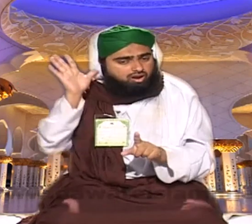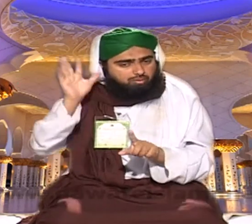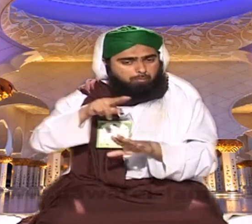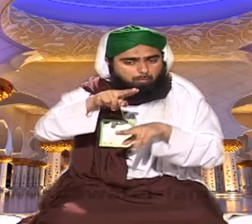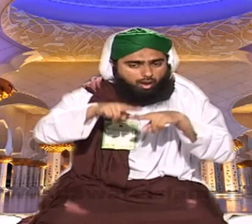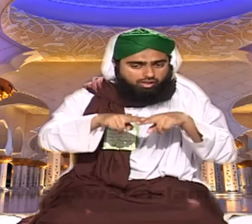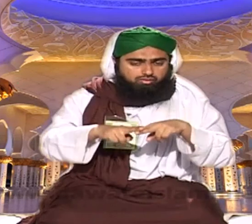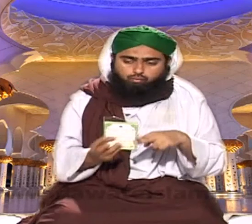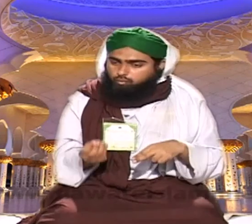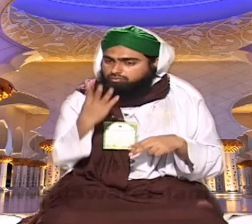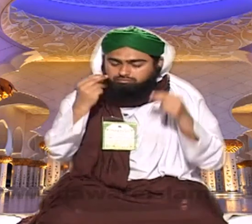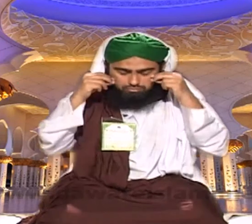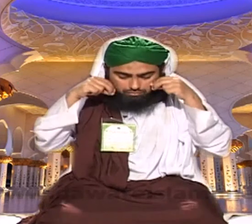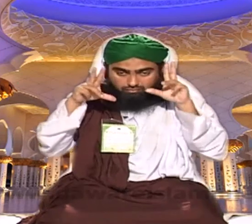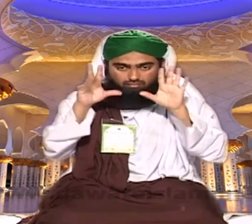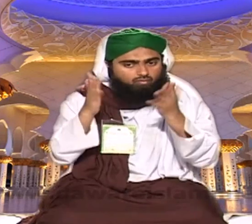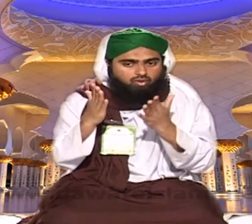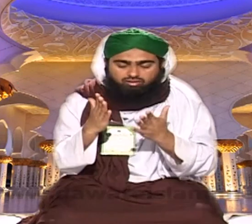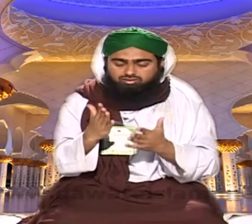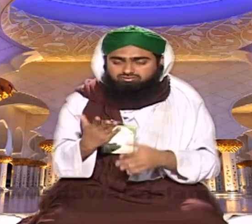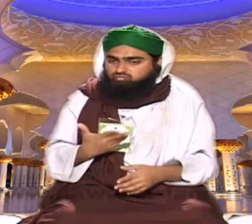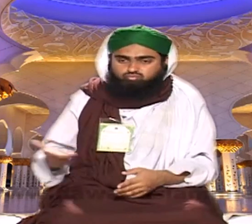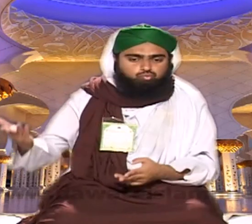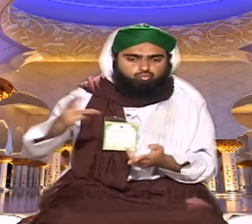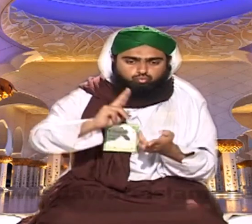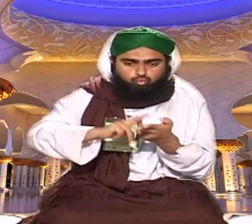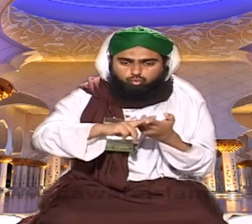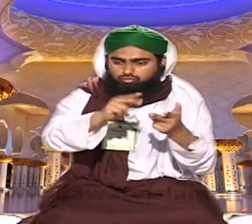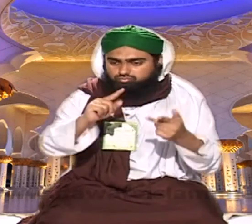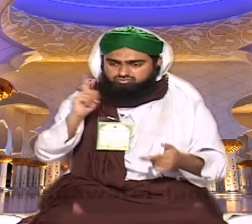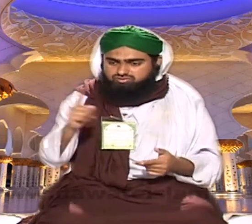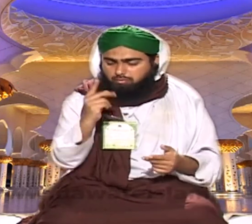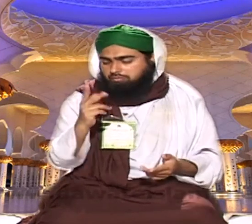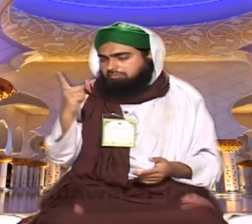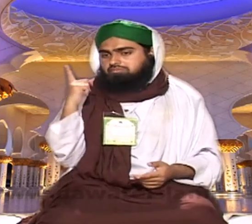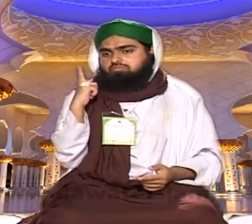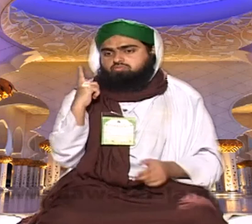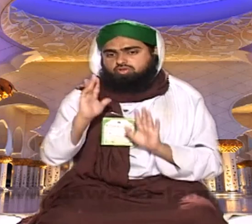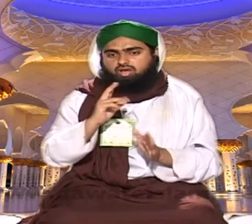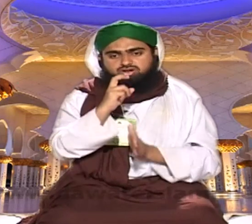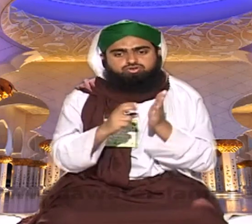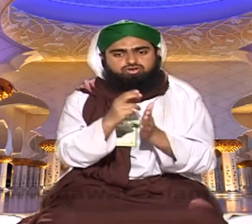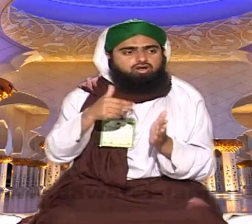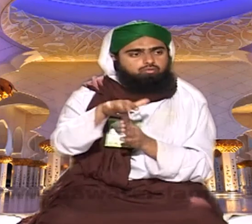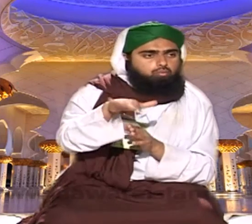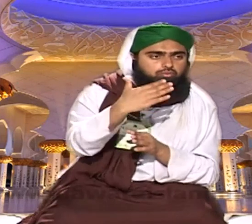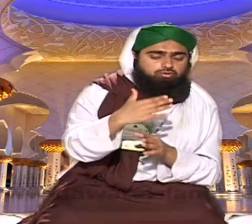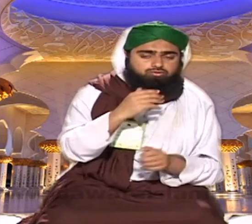فجر میں آنکھ نہیں کھلتی آپ جمعہ کو پکنک پر جانا ہے دوسرے ساتھی کی انتظار کر رہے ہیں آپ کیسے جائیں گے پکنک پر